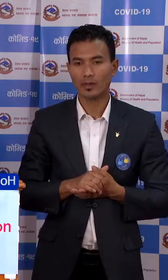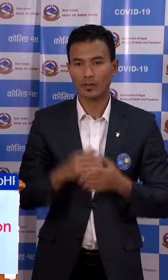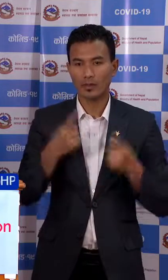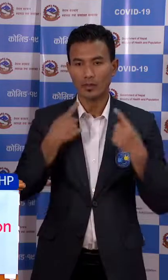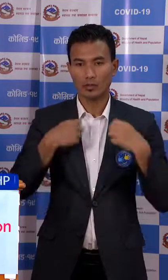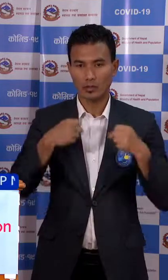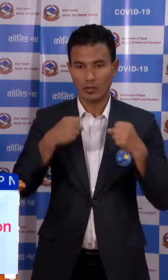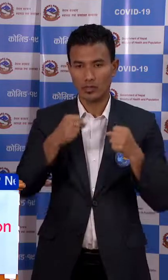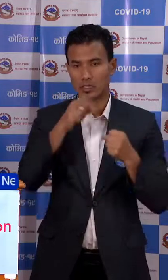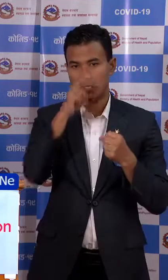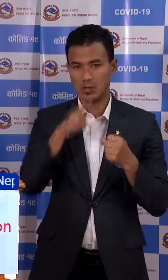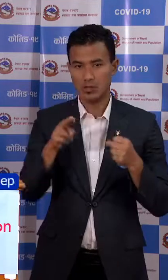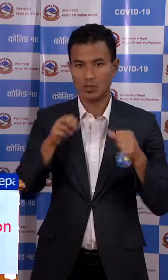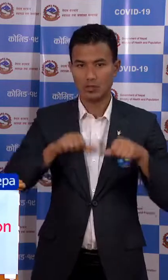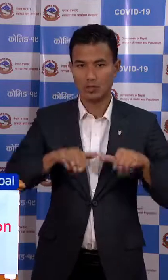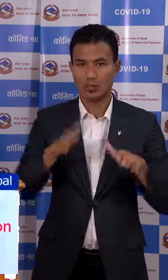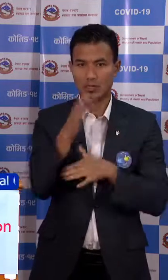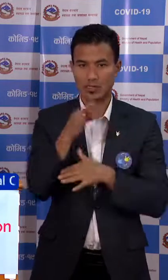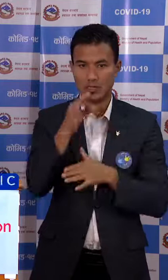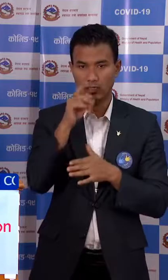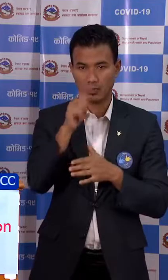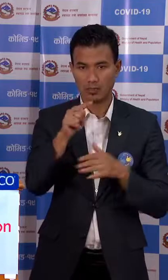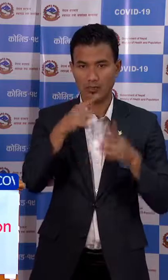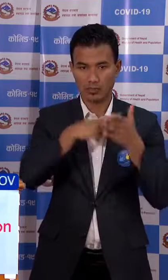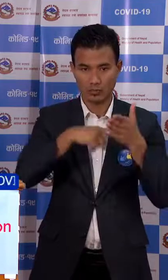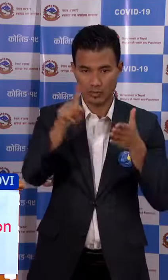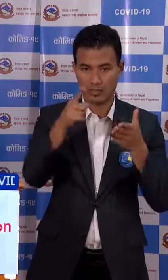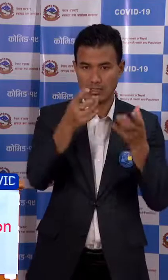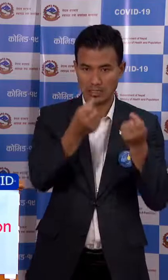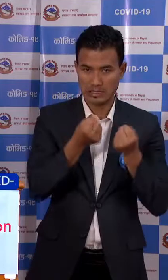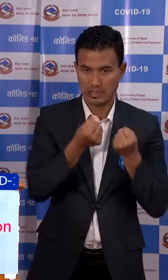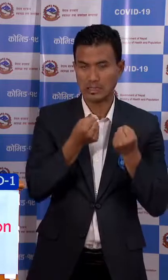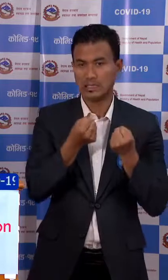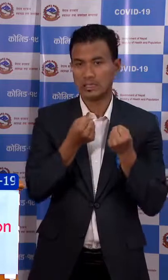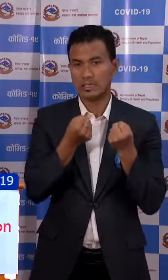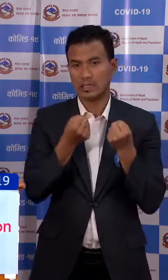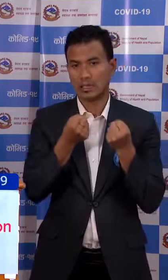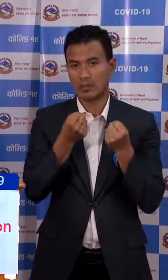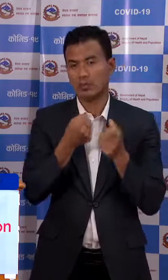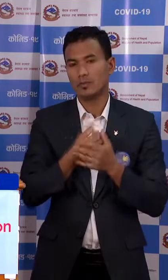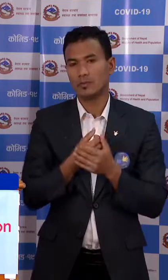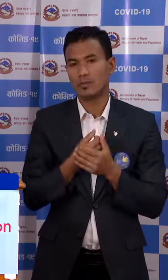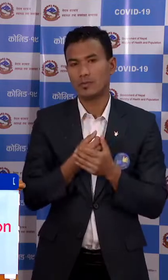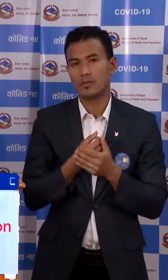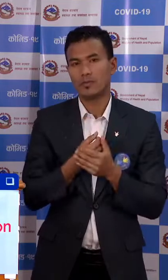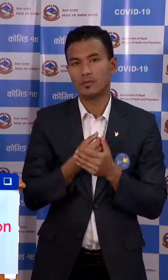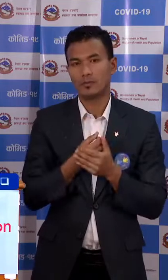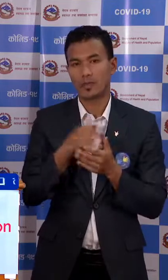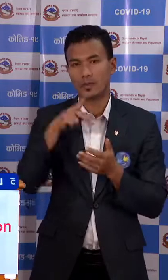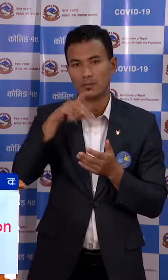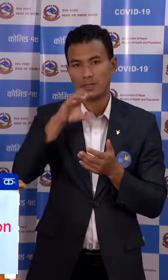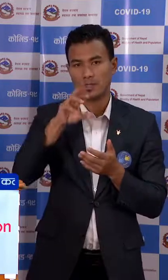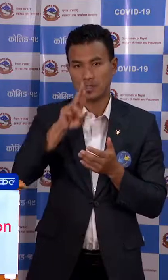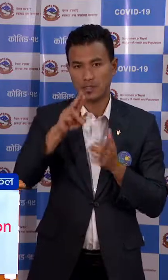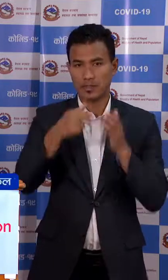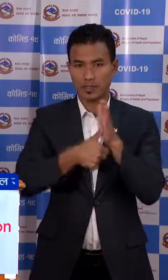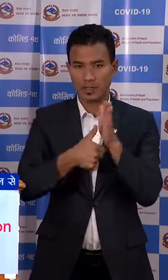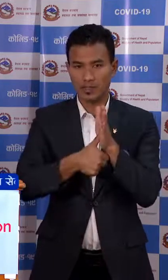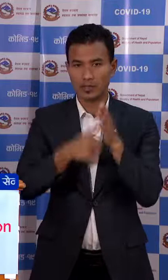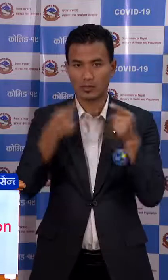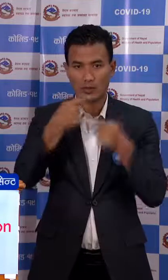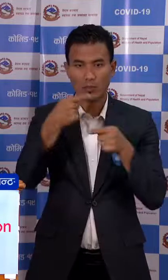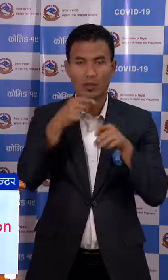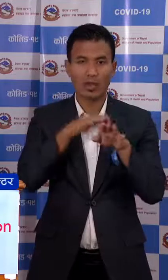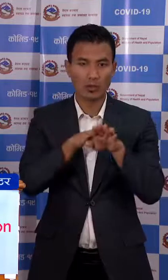स्वाहत्यस तथा जन्षंक्या मंत्रालेको स्विक्रति ली, ली एका PCR टेस्ट का